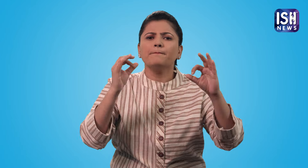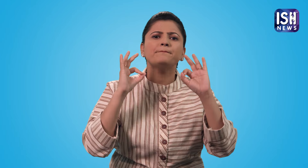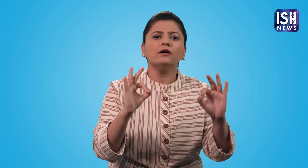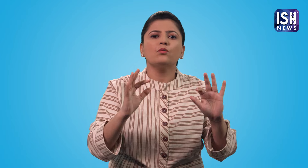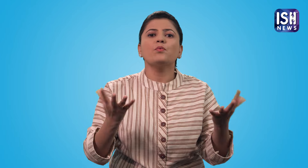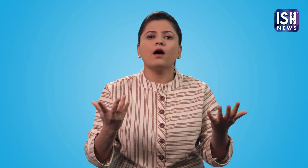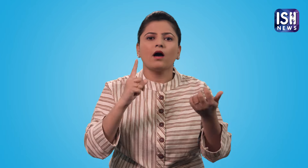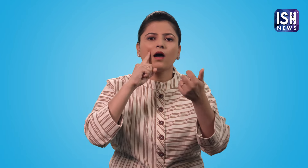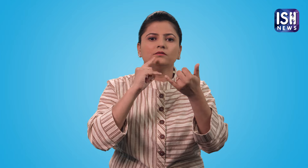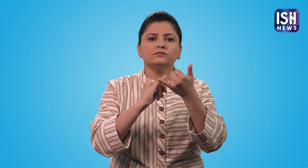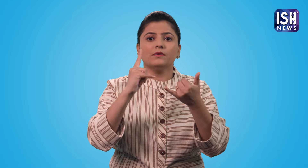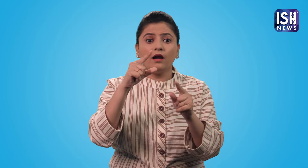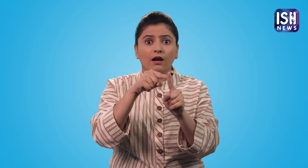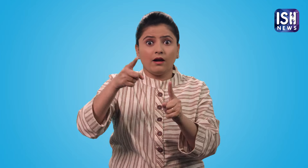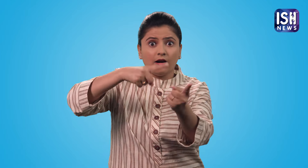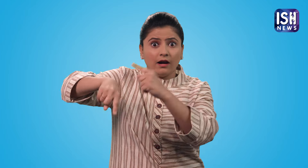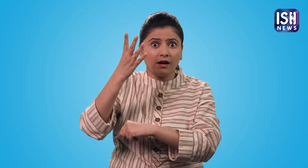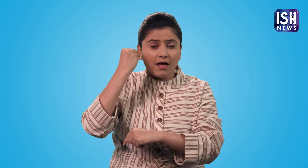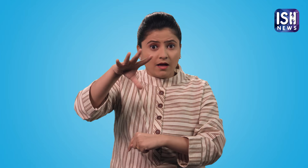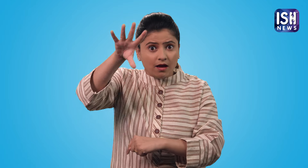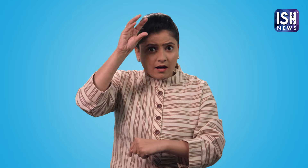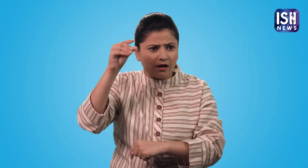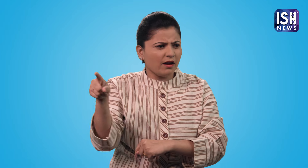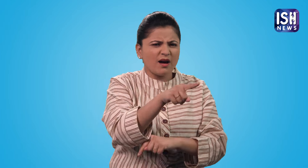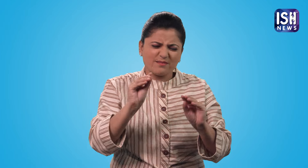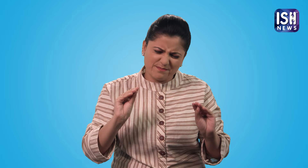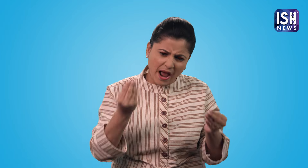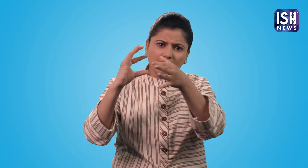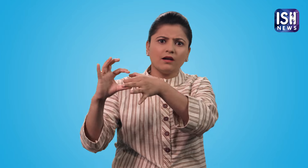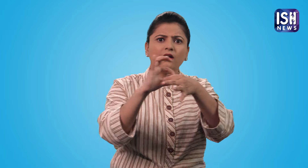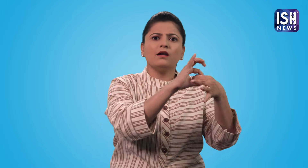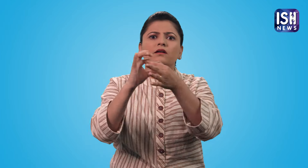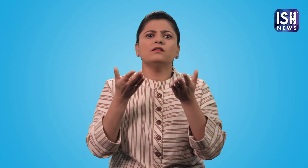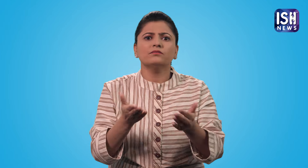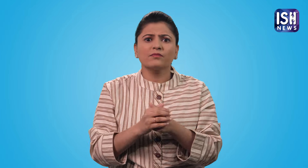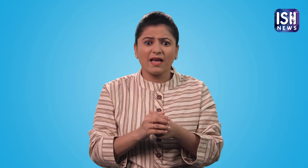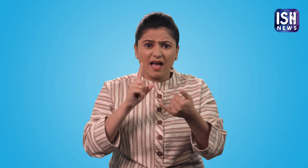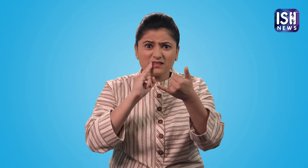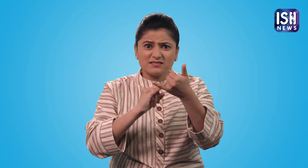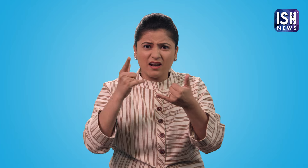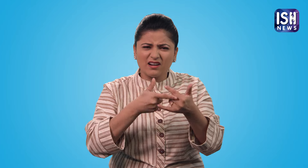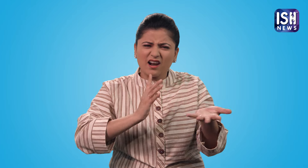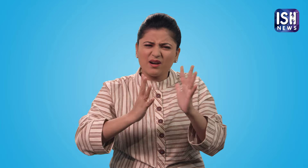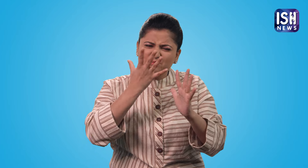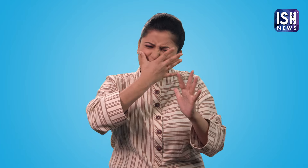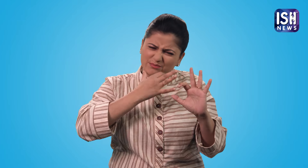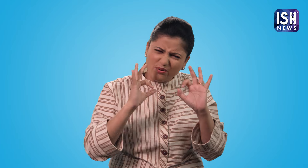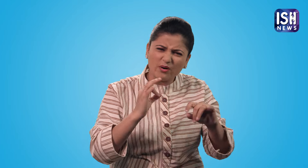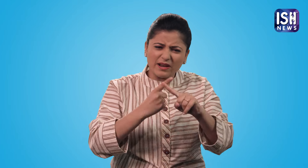इस संचार मुद्दे का समाधान भारतिय सांकेत एक भाषा आईएसल है यदि सुनने वाला समुदा इस भाषा को सीखता है तो ये उन्हें डेफ के साथ सायोग करने में